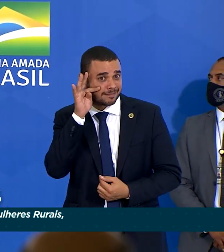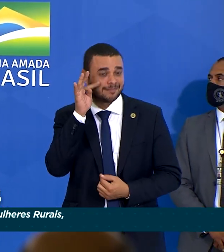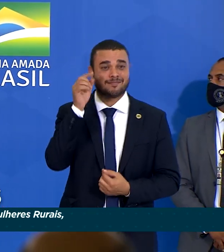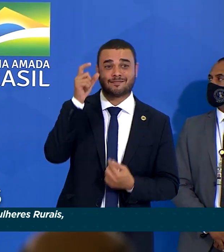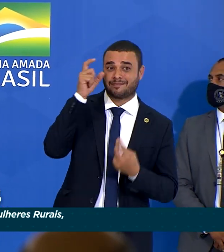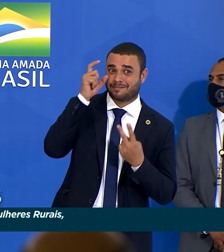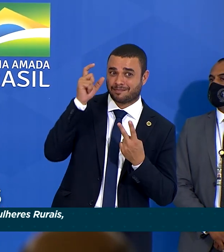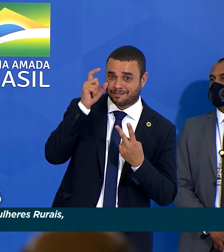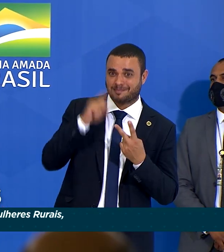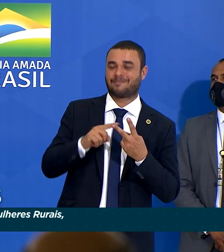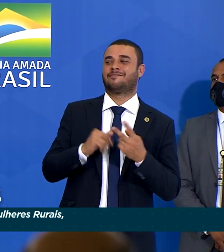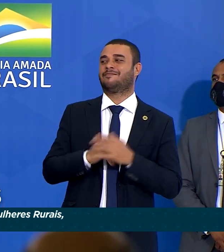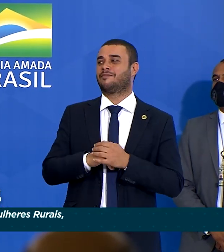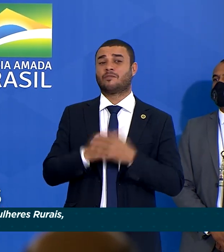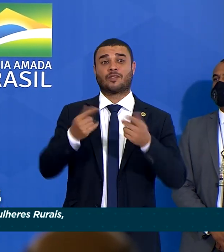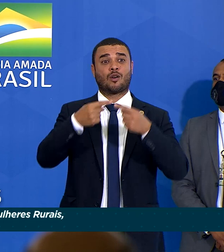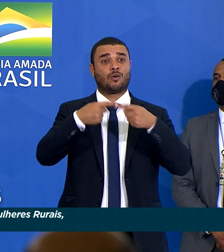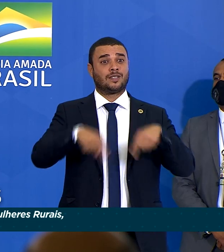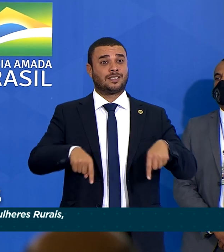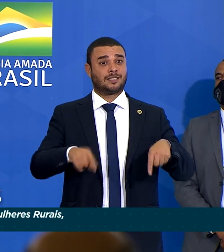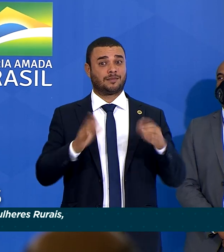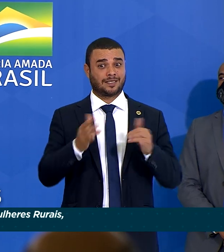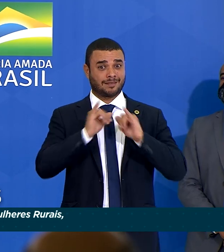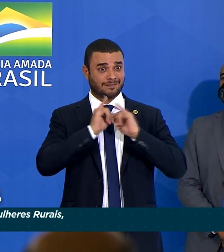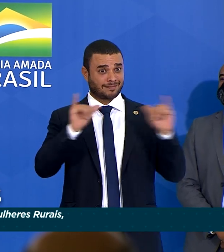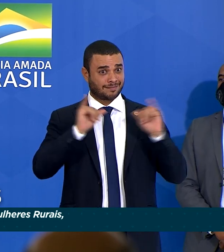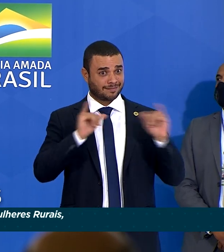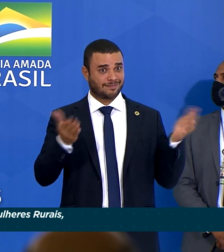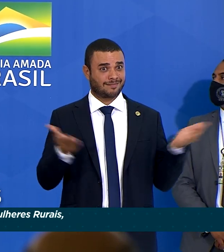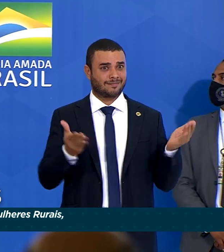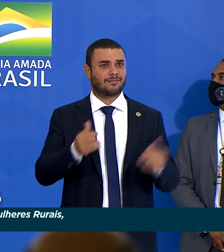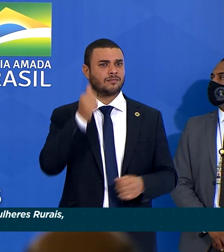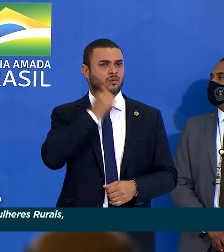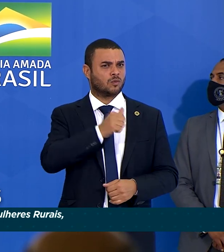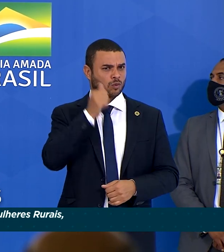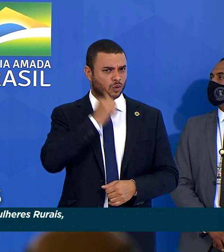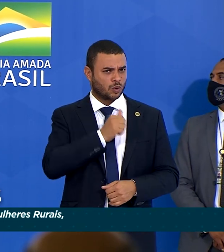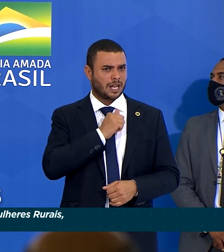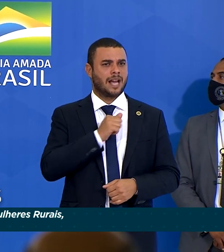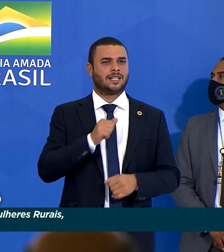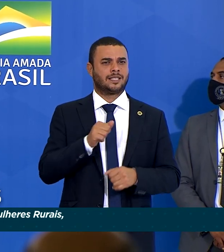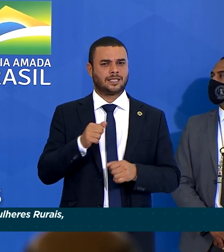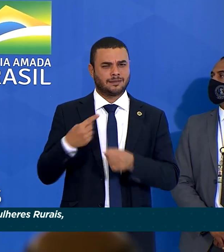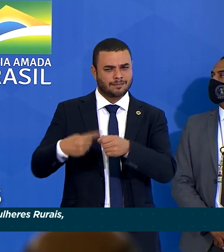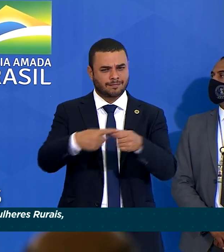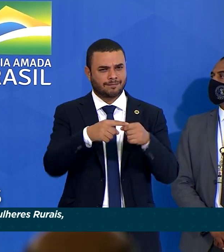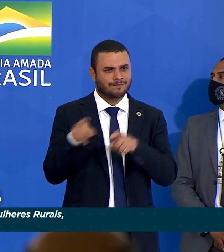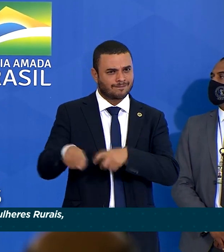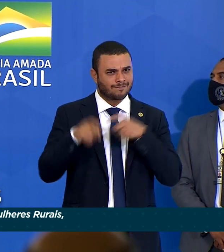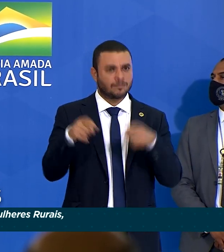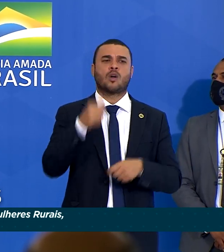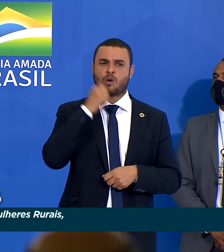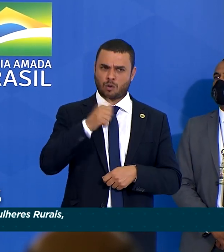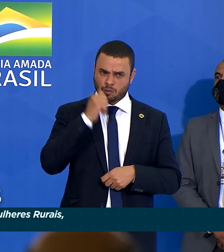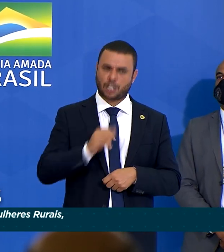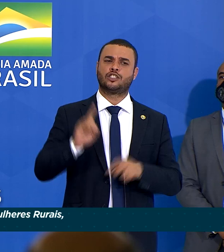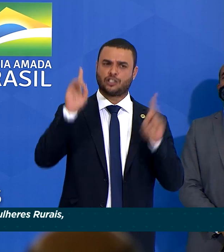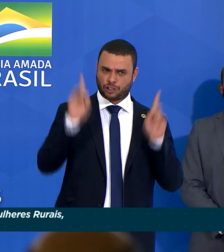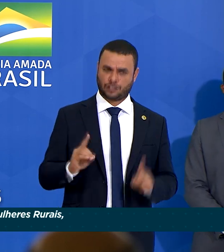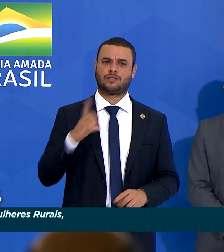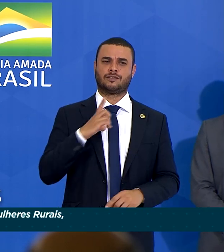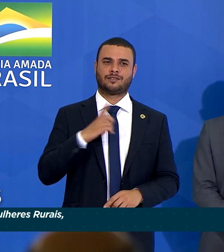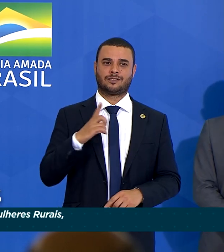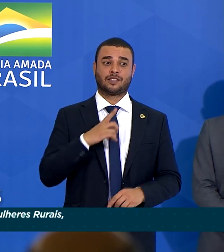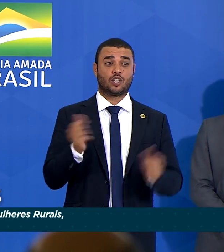para o lançamento regional da campanha Mulheres Rurais, Mulheres com Direitos, da FAO, em Coorganização com a Alma,